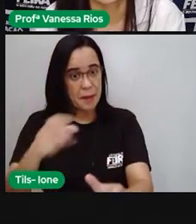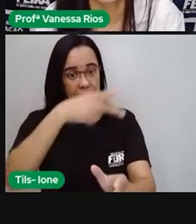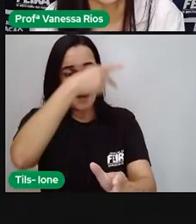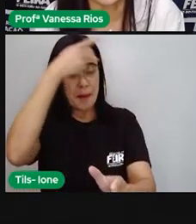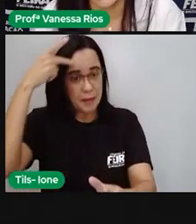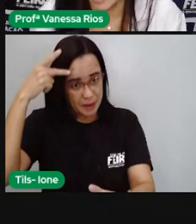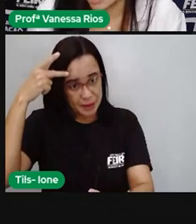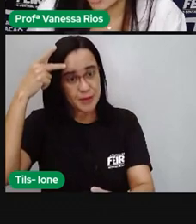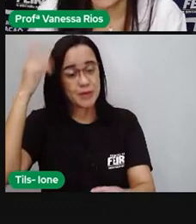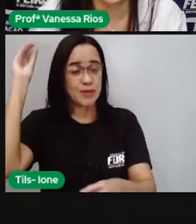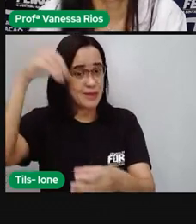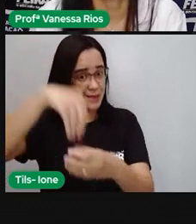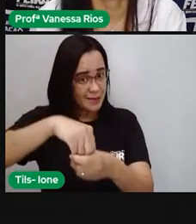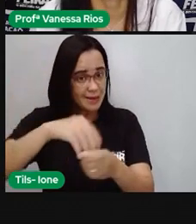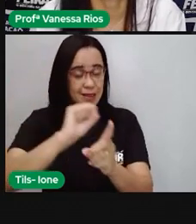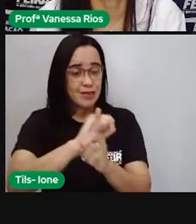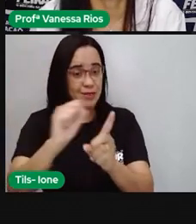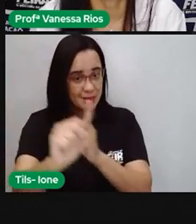aí dentro de uma sociedade.